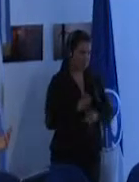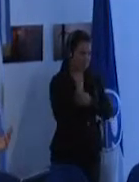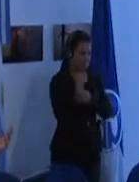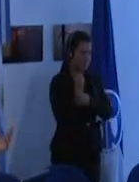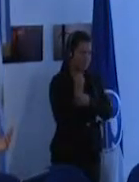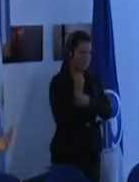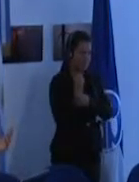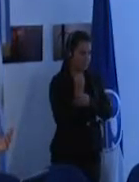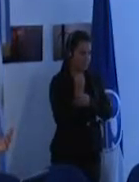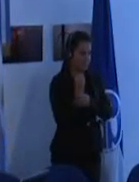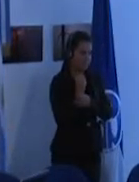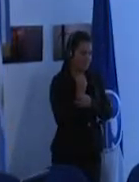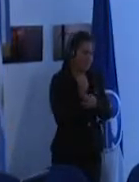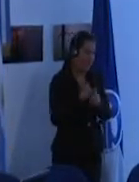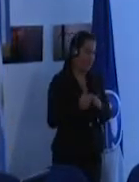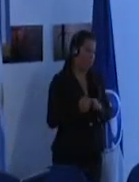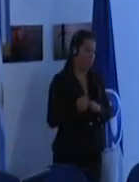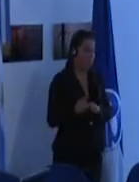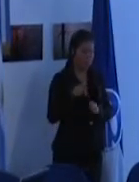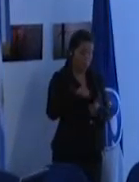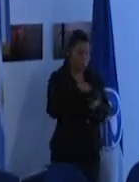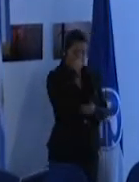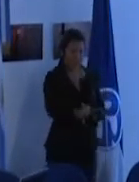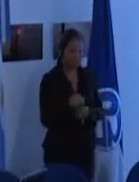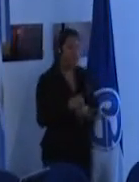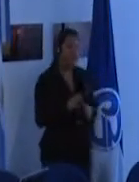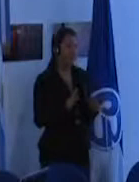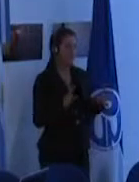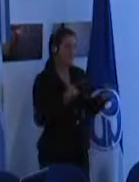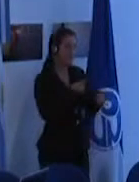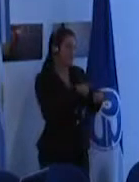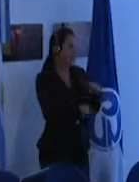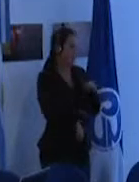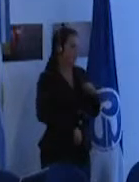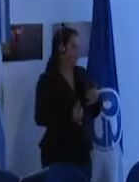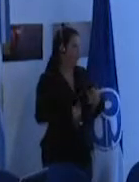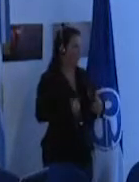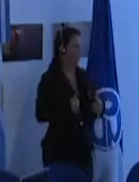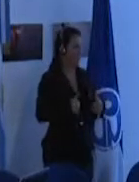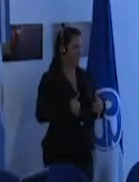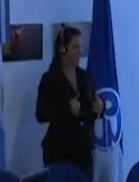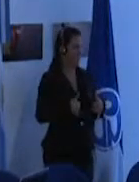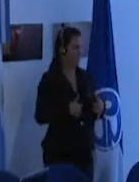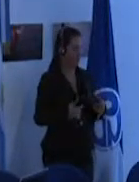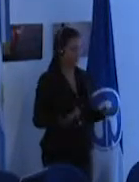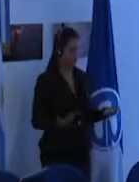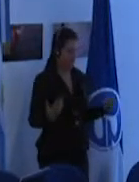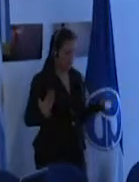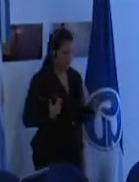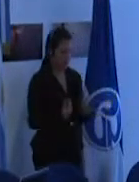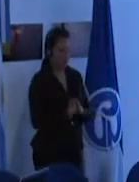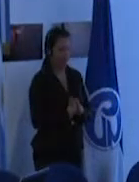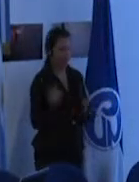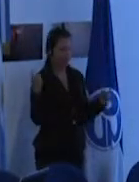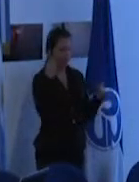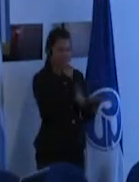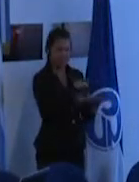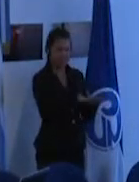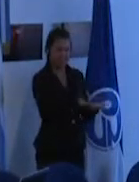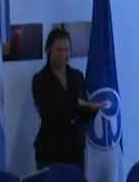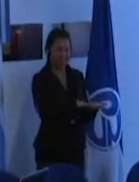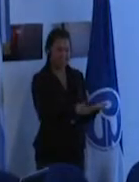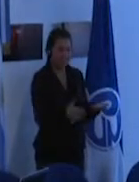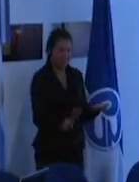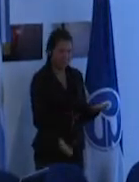este niño no podrá jugar con los otros niños entonces la solución que encontramos es que si lo